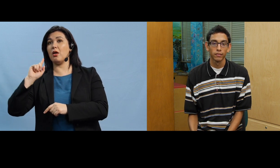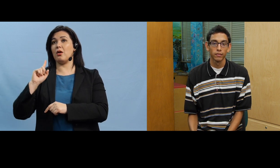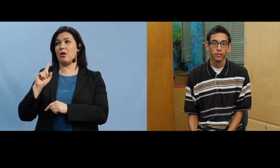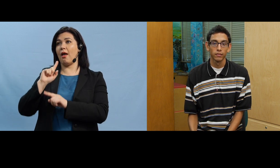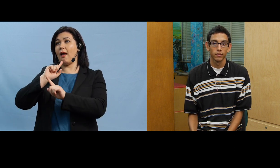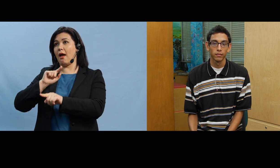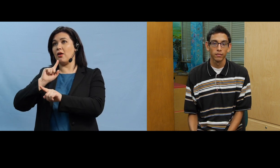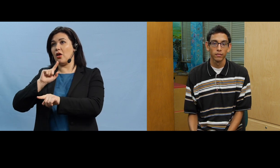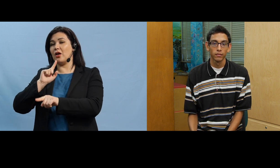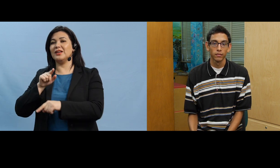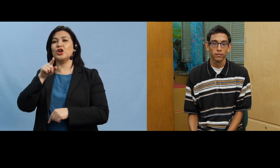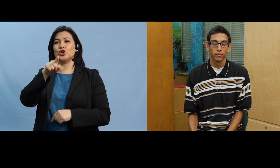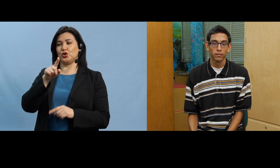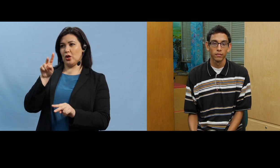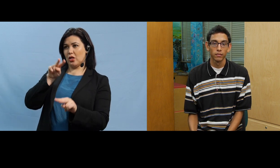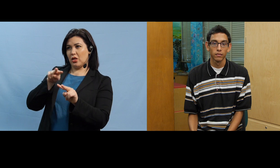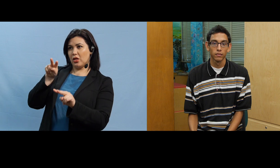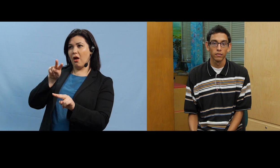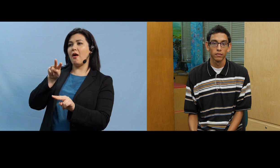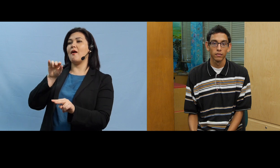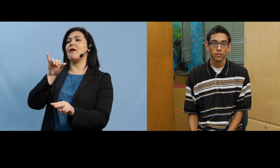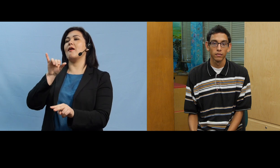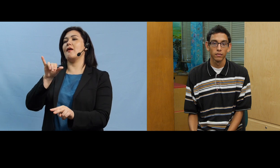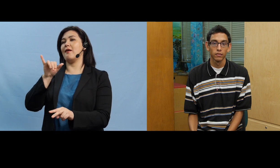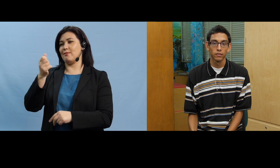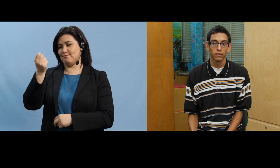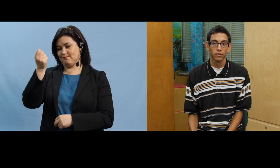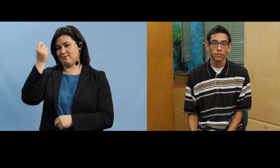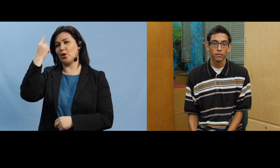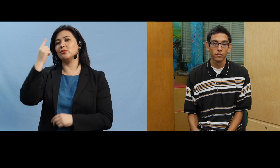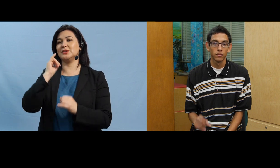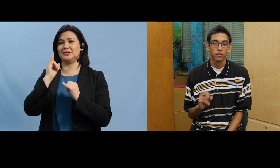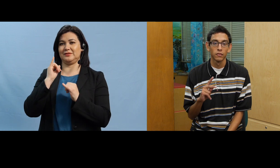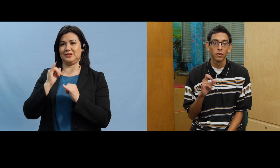y te vas a dar una idea de cómo se maneja esa esa cita